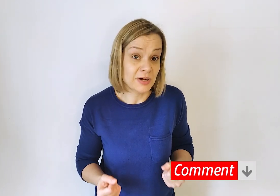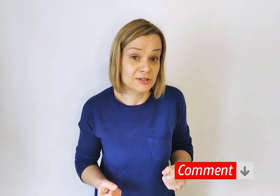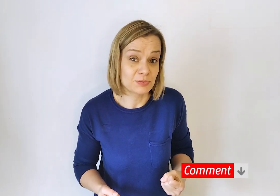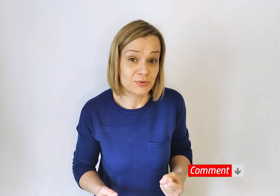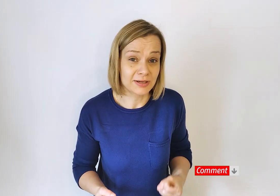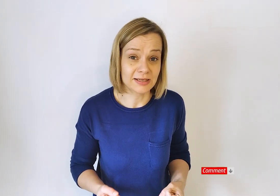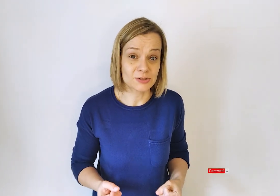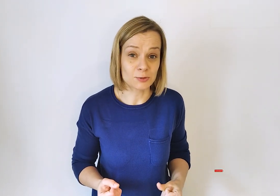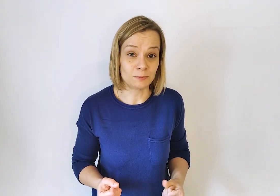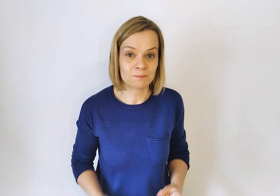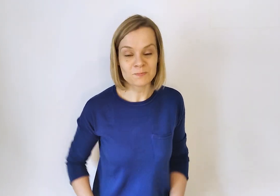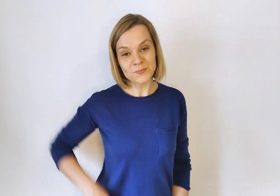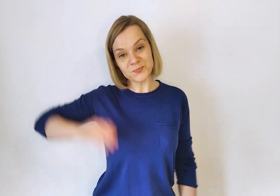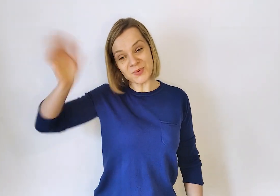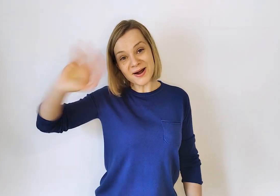bardziej po angielsku. Bye!